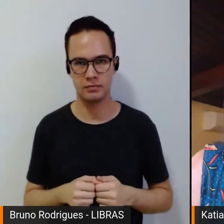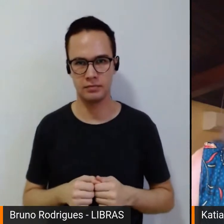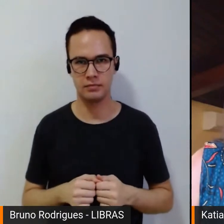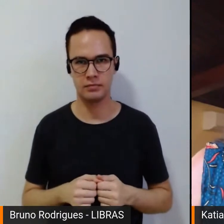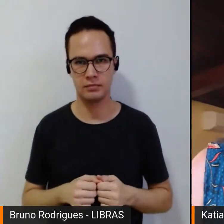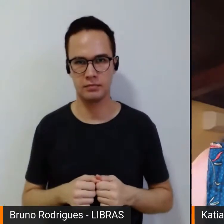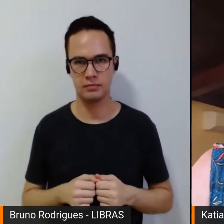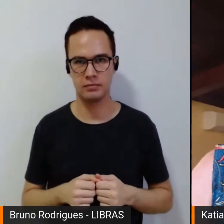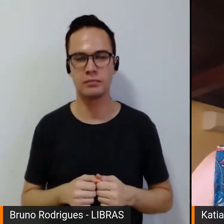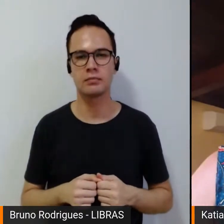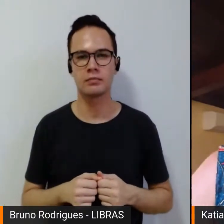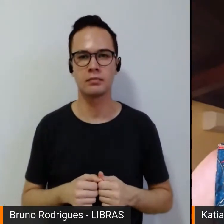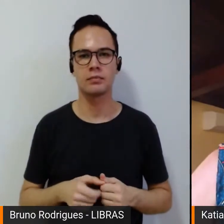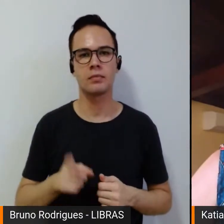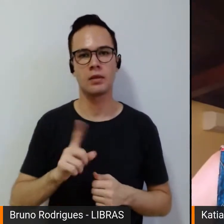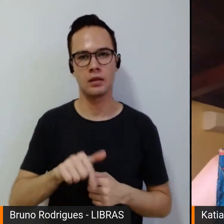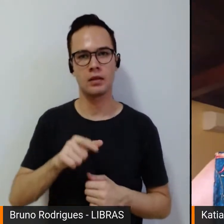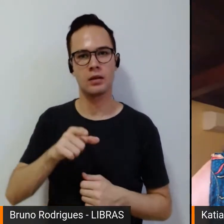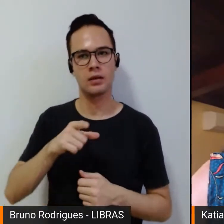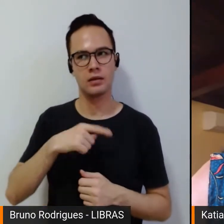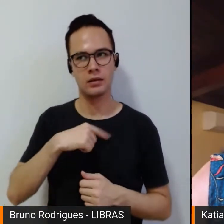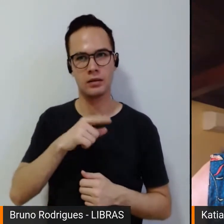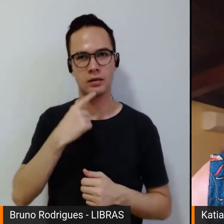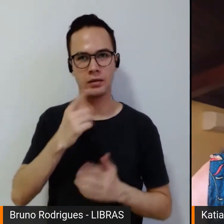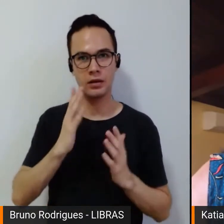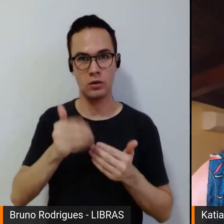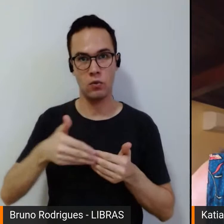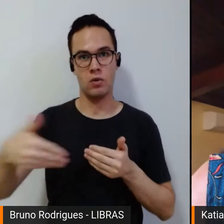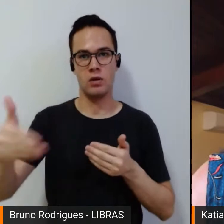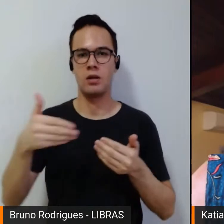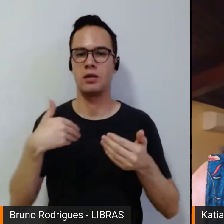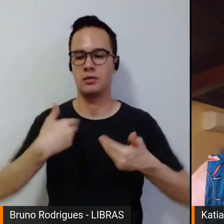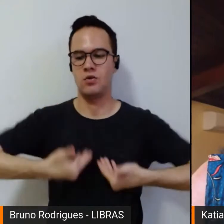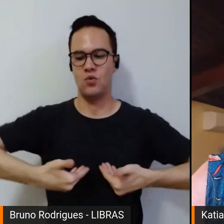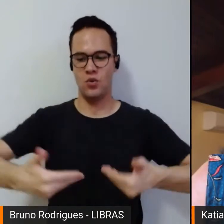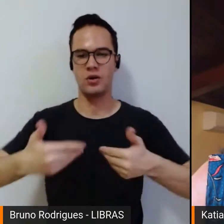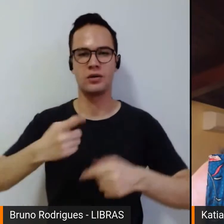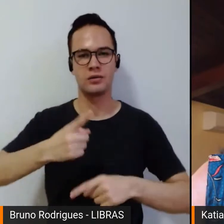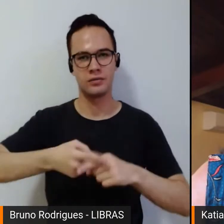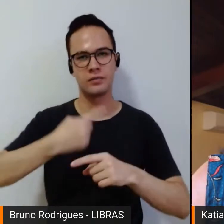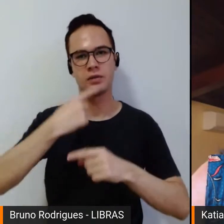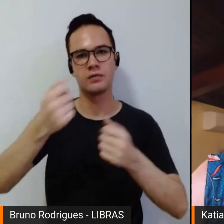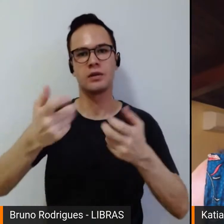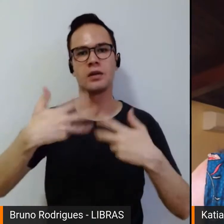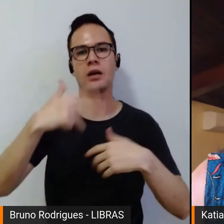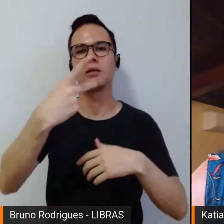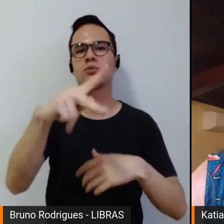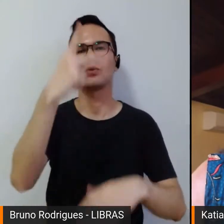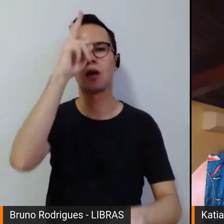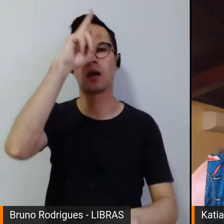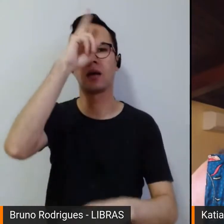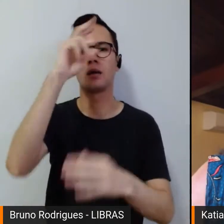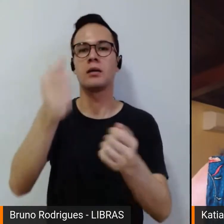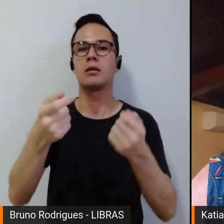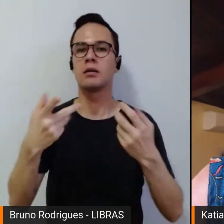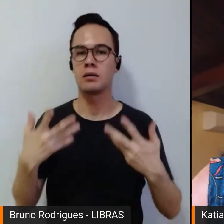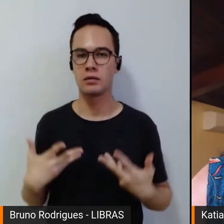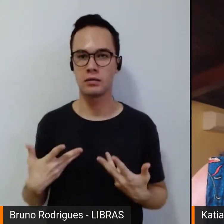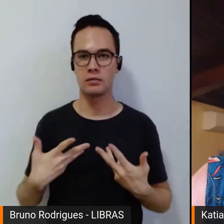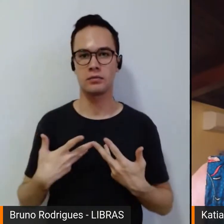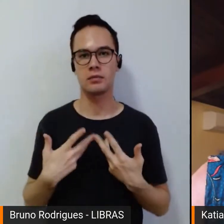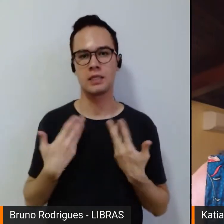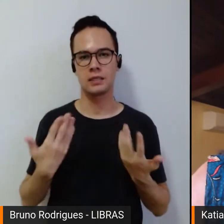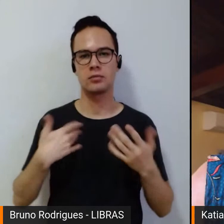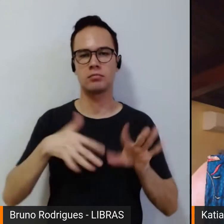a questão disparadora, na verdade, é um convite, é por favor me conte a sua história. E a partir dessa